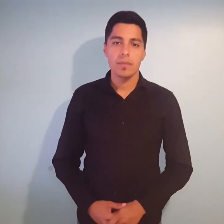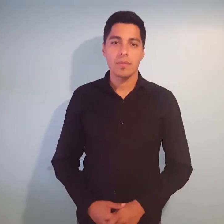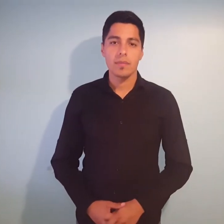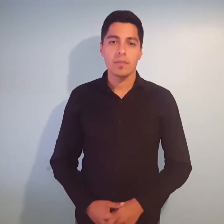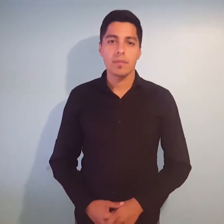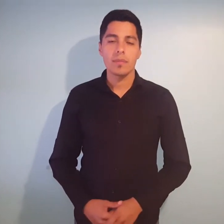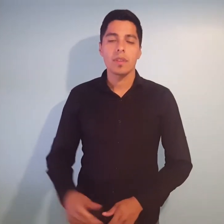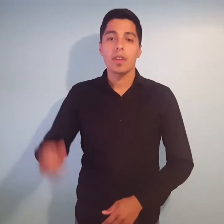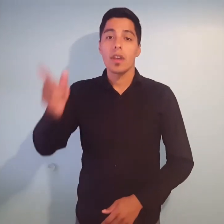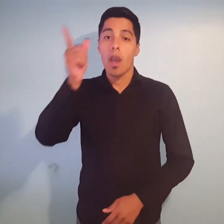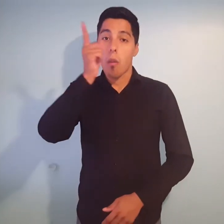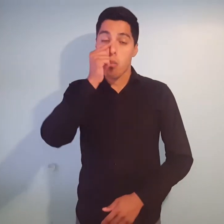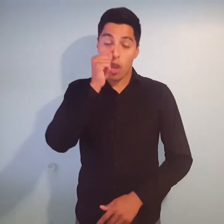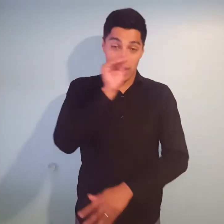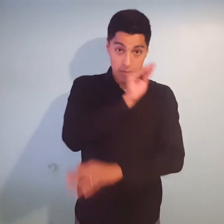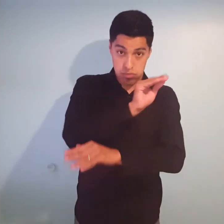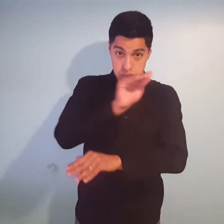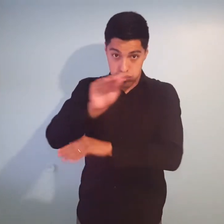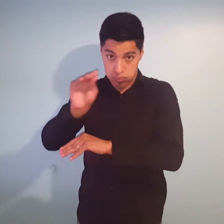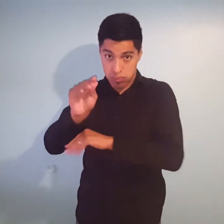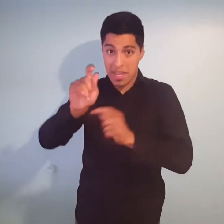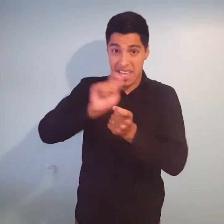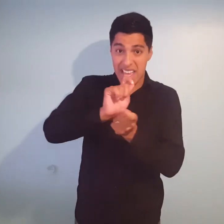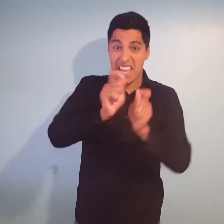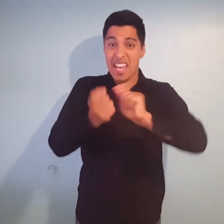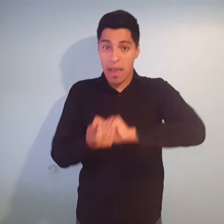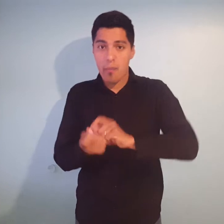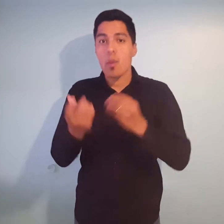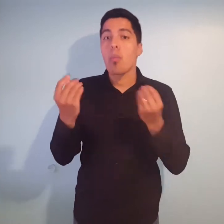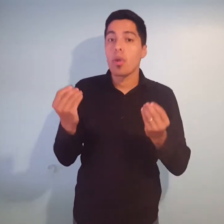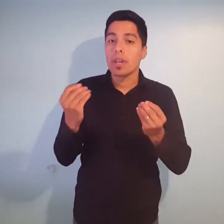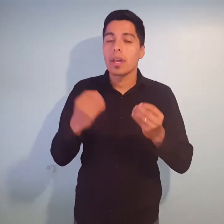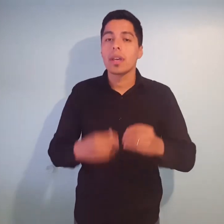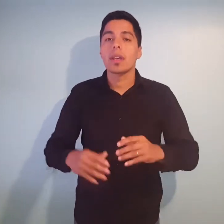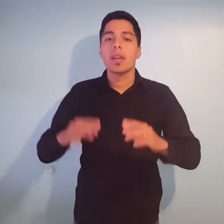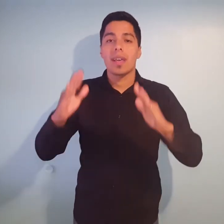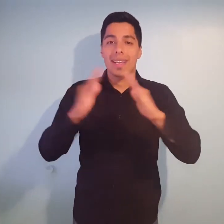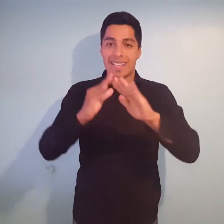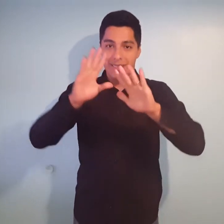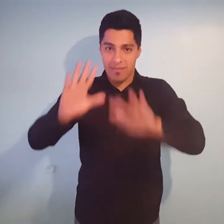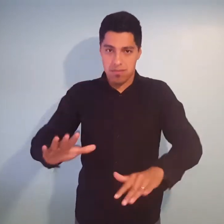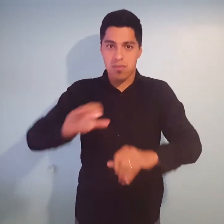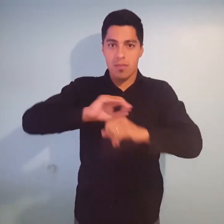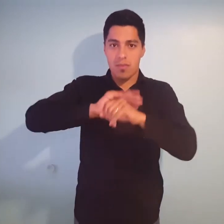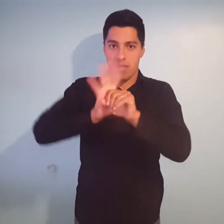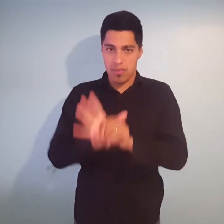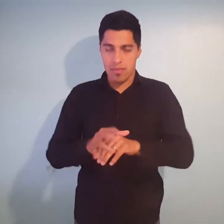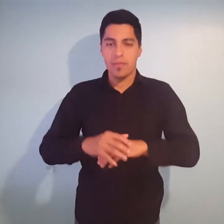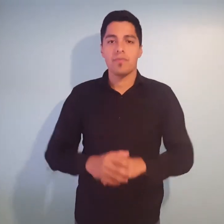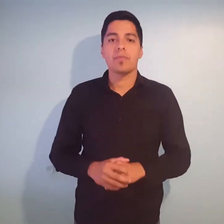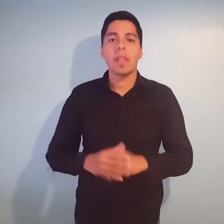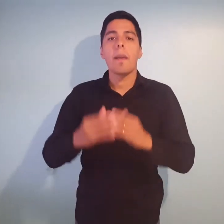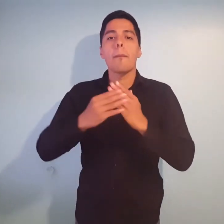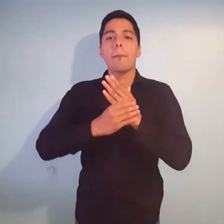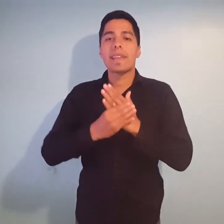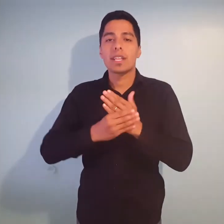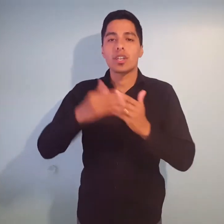Amplían la política alimentaria ante la cuarentena por el coronavirus. El Ministerio de Desarrollo Social de la Nación